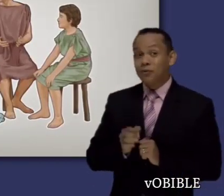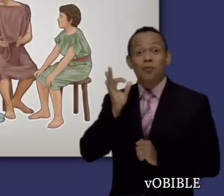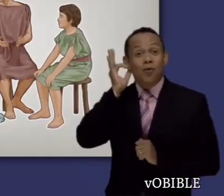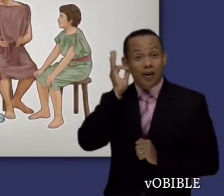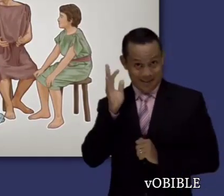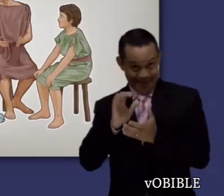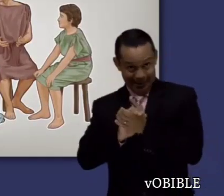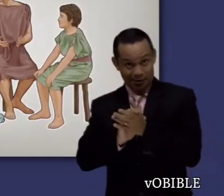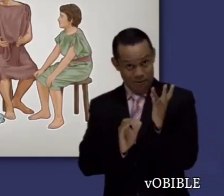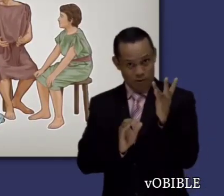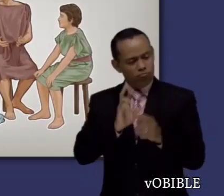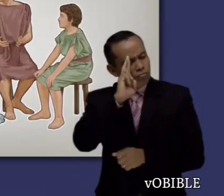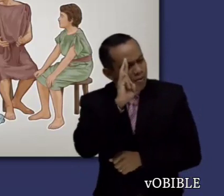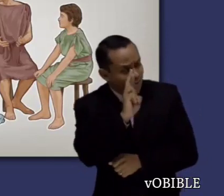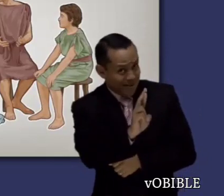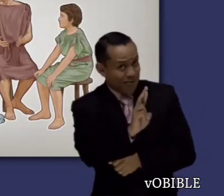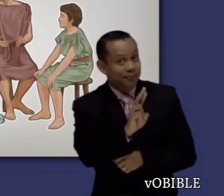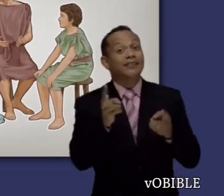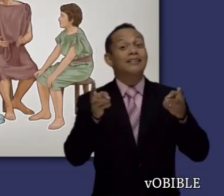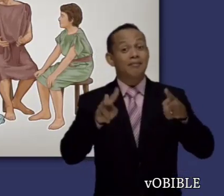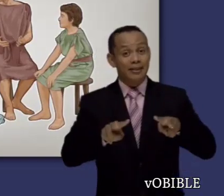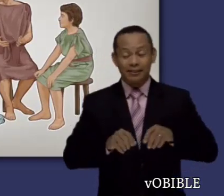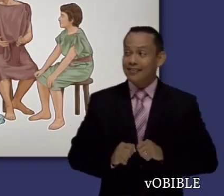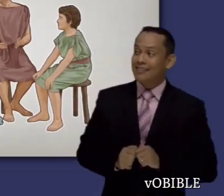Las esposas deben estar en sujeción a sus esposos.